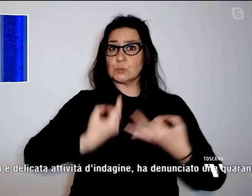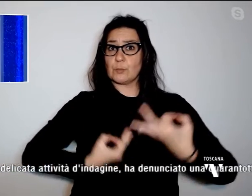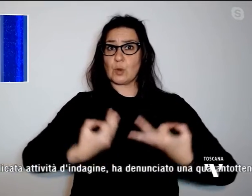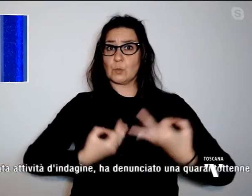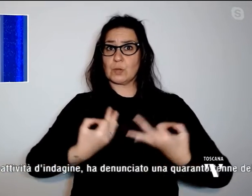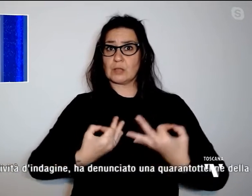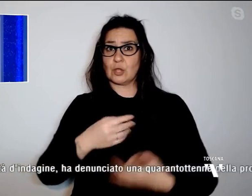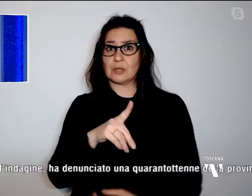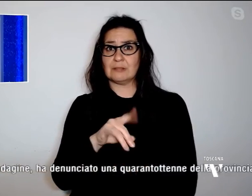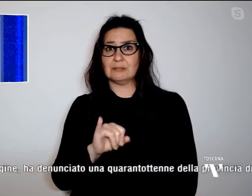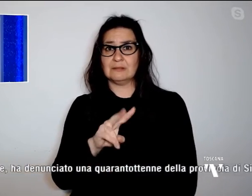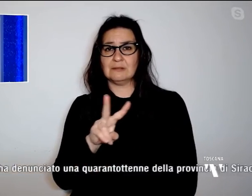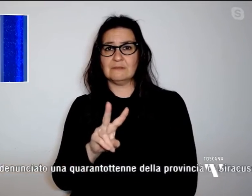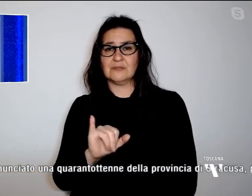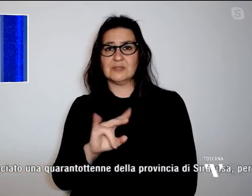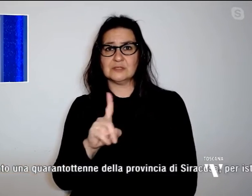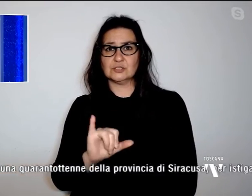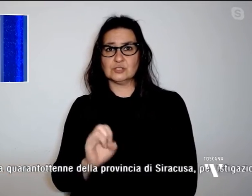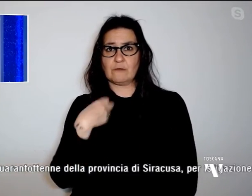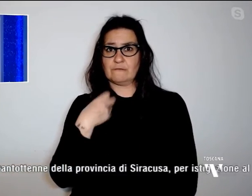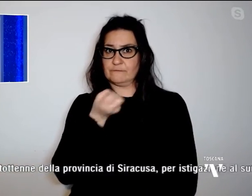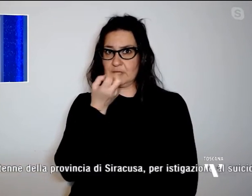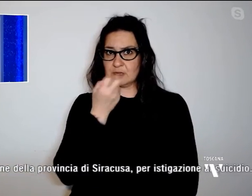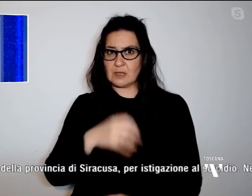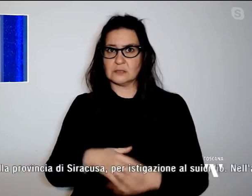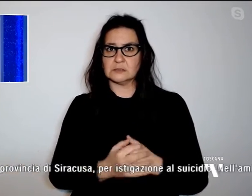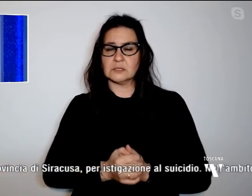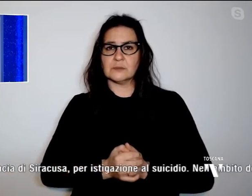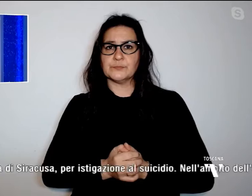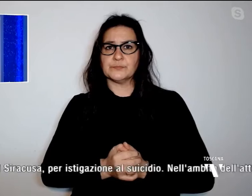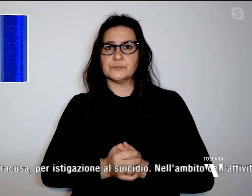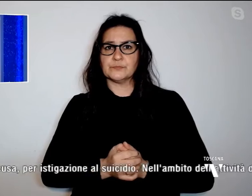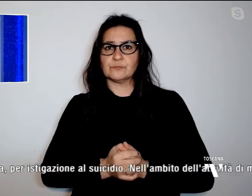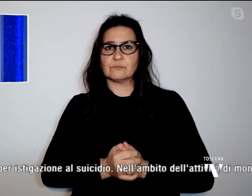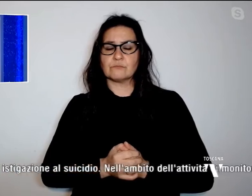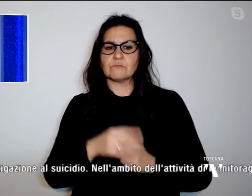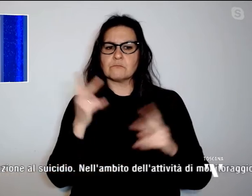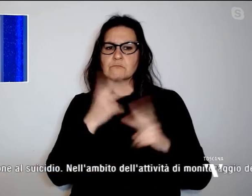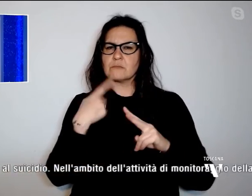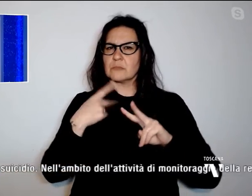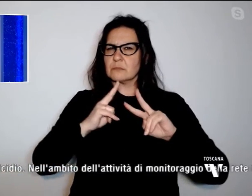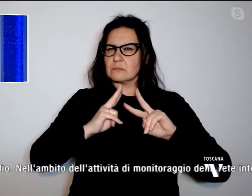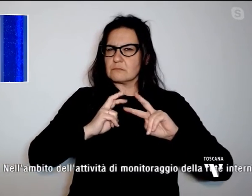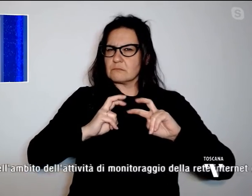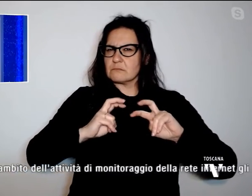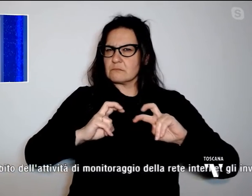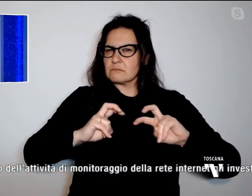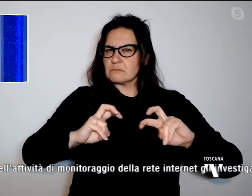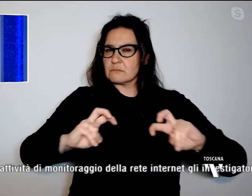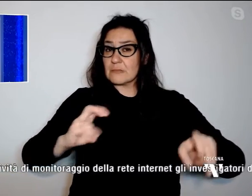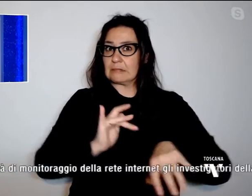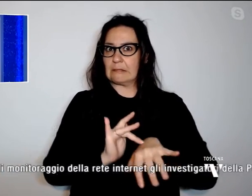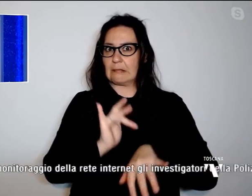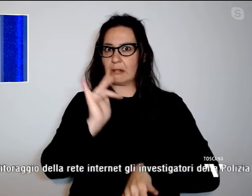Fiorentina, a seguito di una complessa e delicata attività di indagine, ha